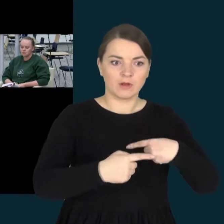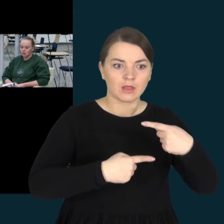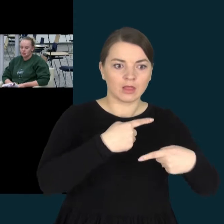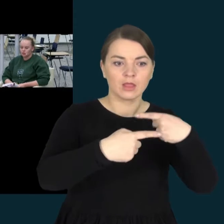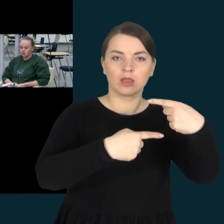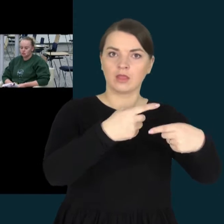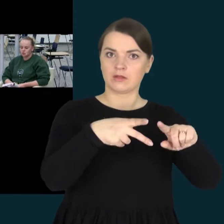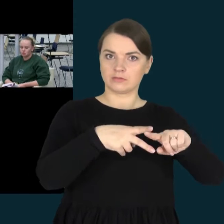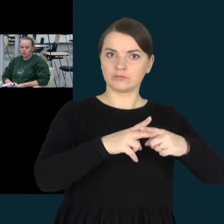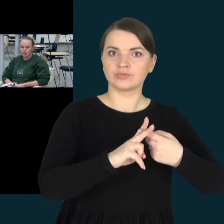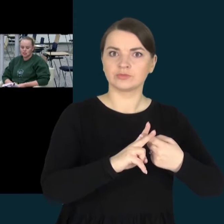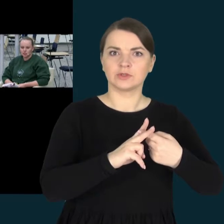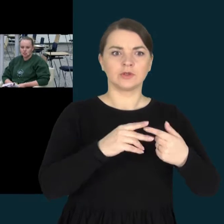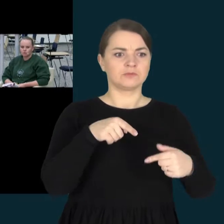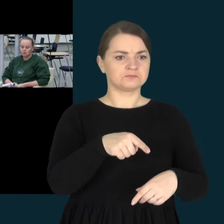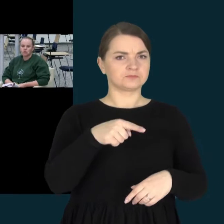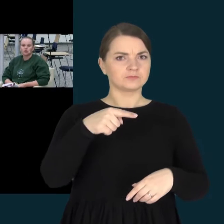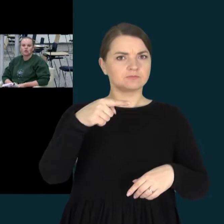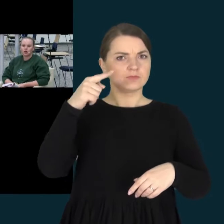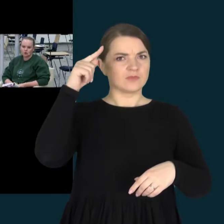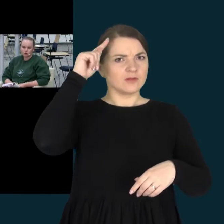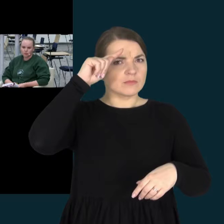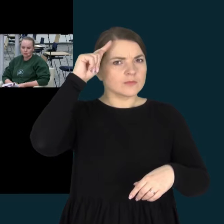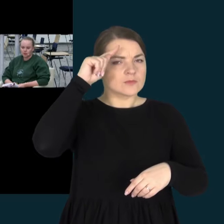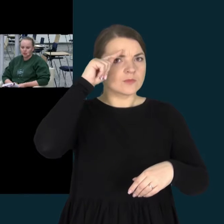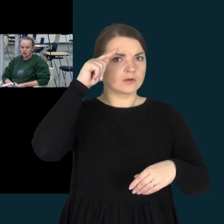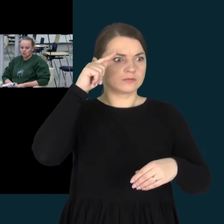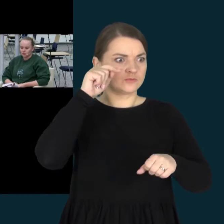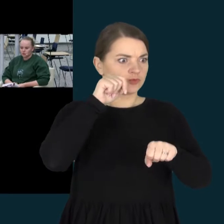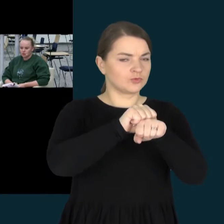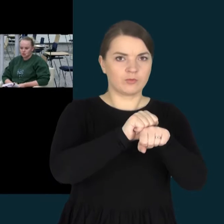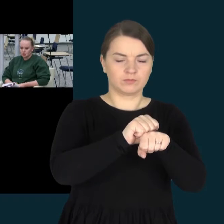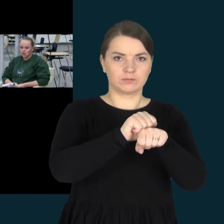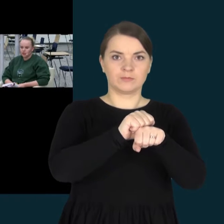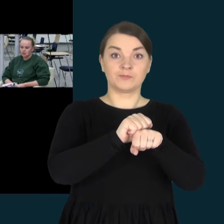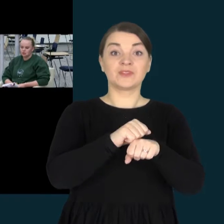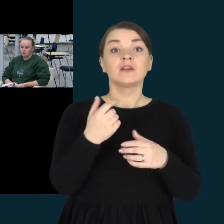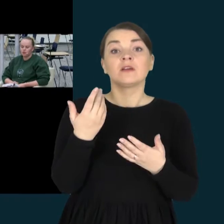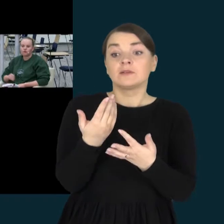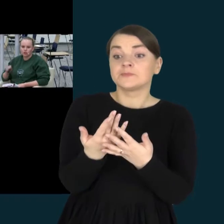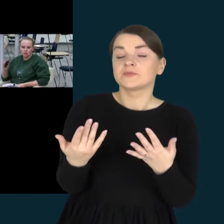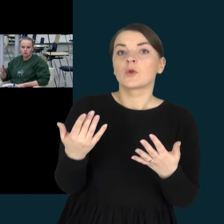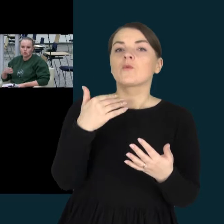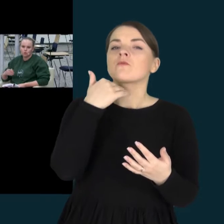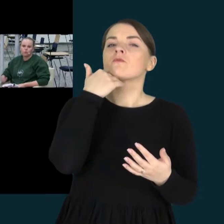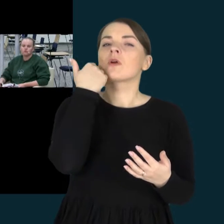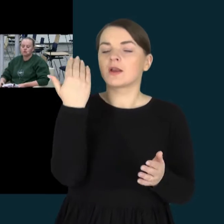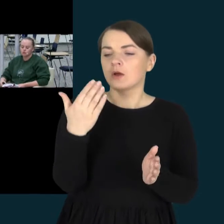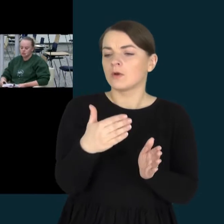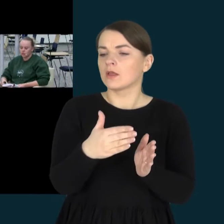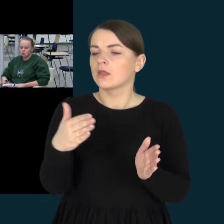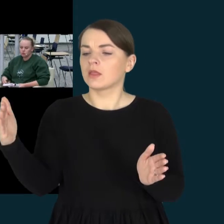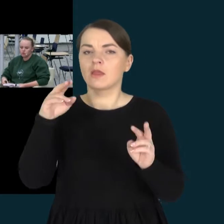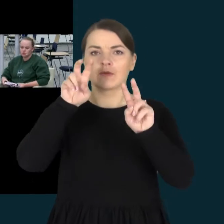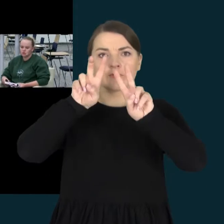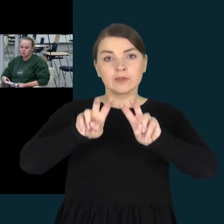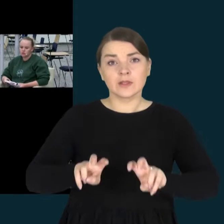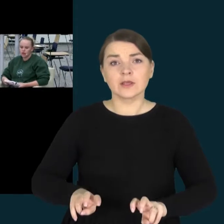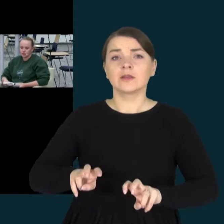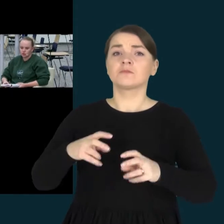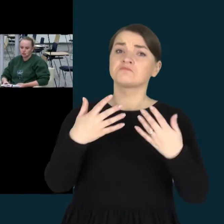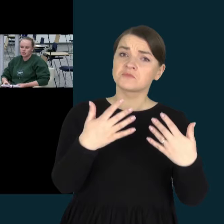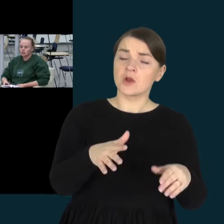žinių bagažas nustojo aukti. Psichologai jau vėliau, jau po visų tyrimų